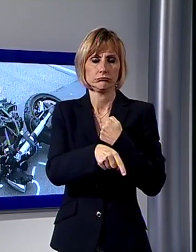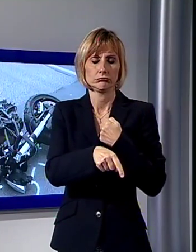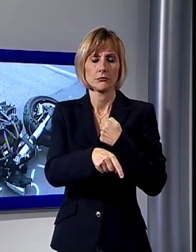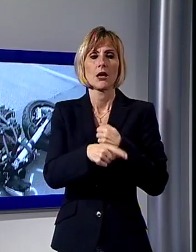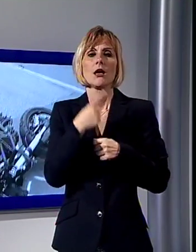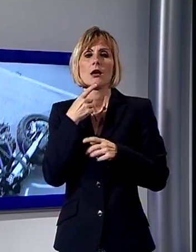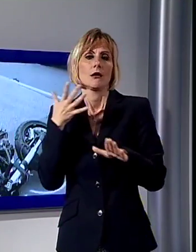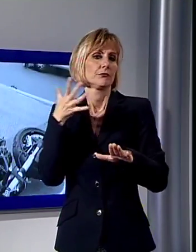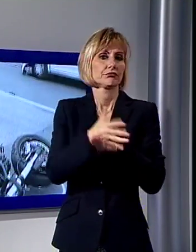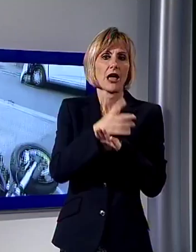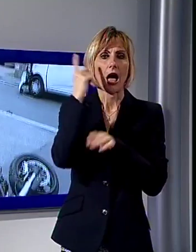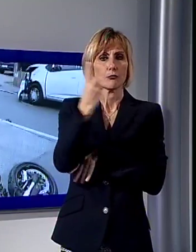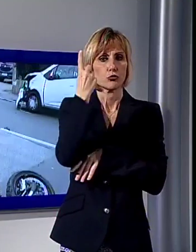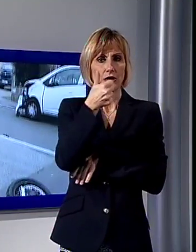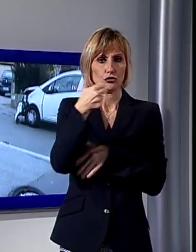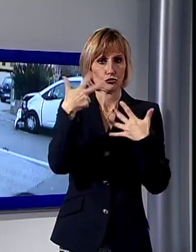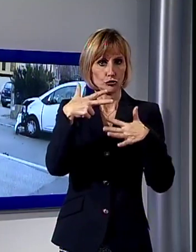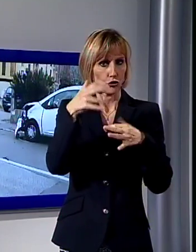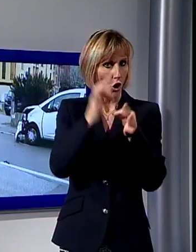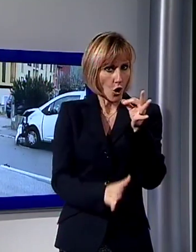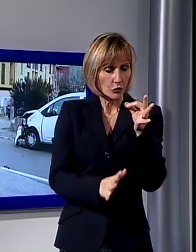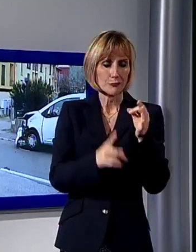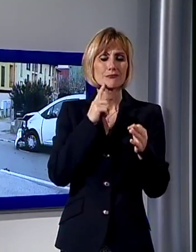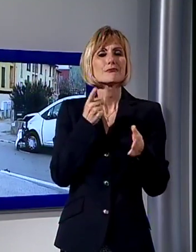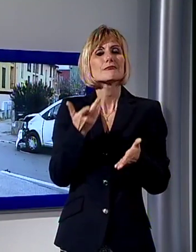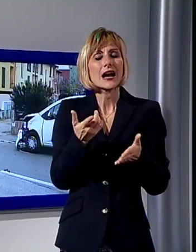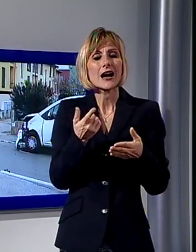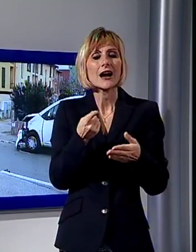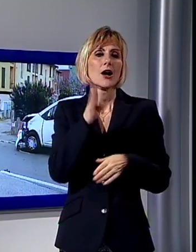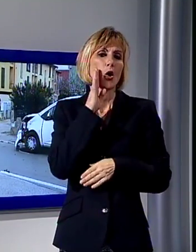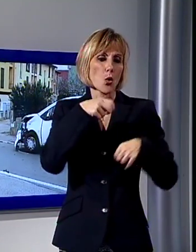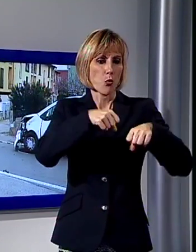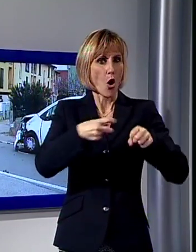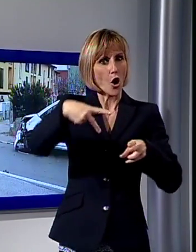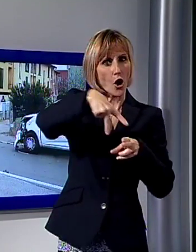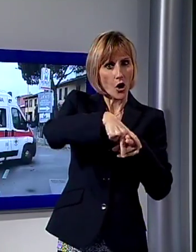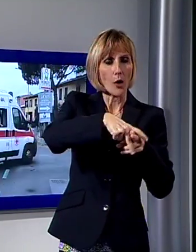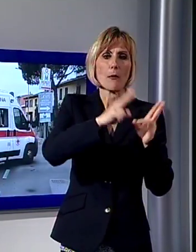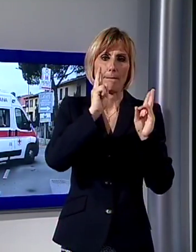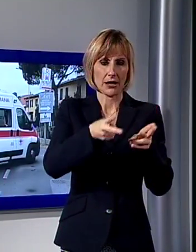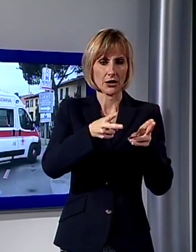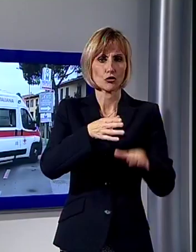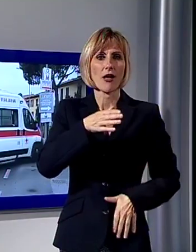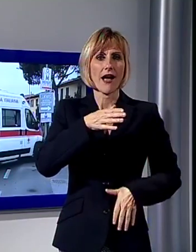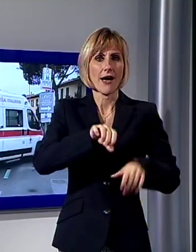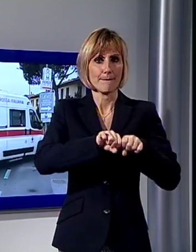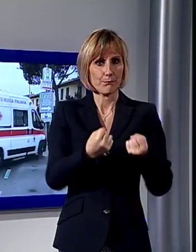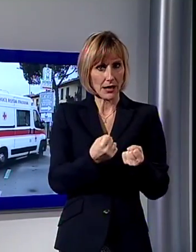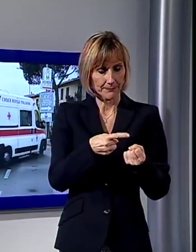arrivata un'ambulanza del 118, la peggio l'ha avuta il centauro che avrebbe riportato la frattura di una gamba. A chiarire l